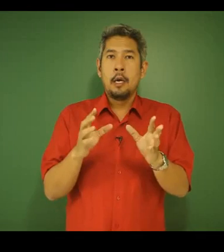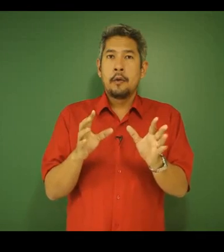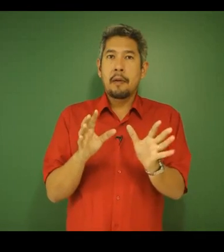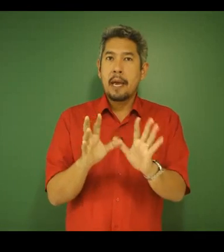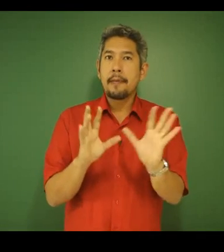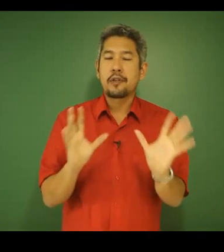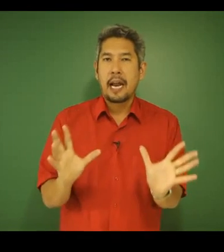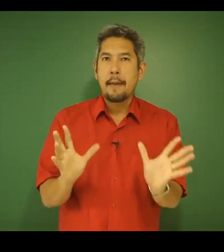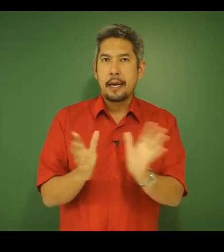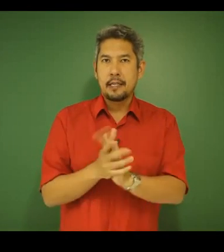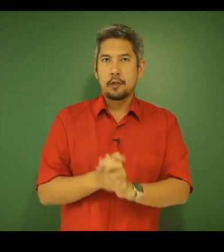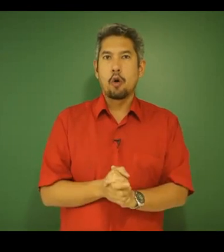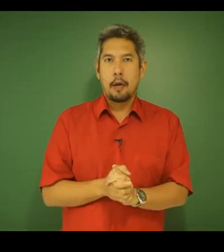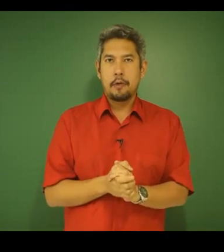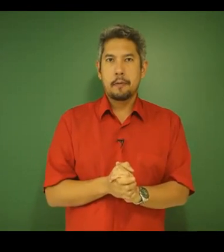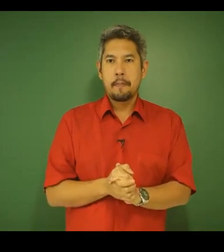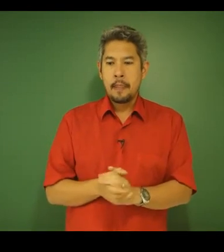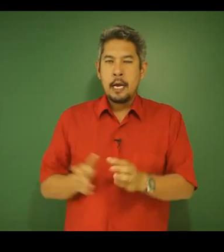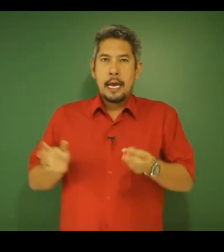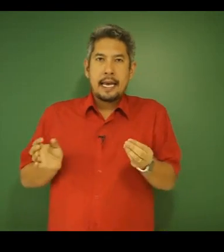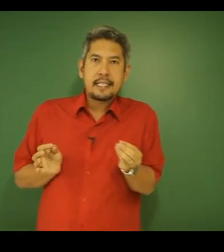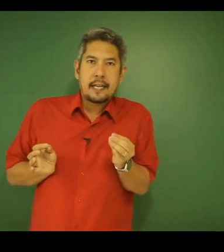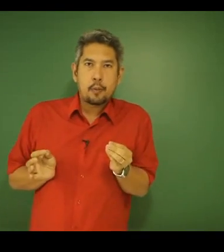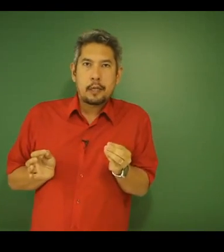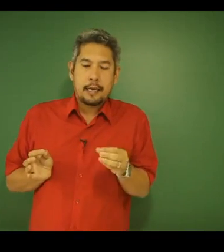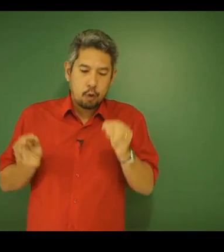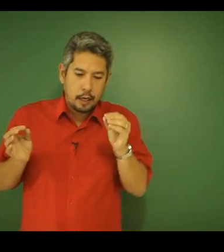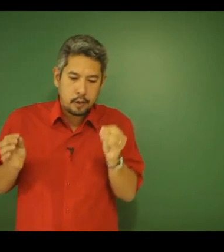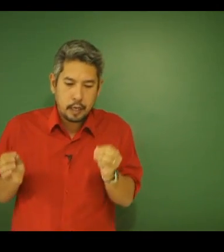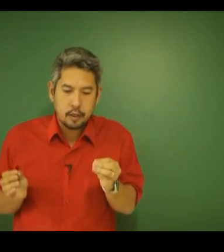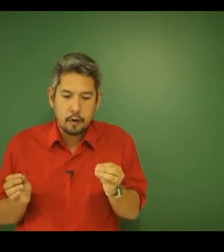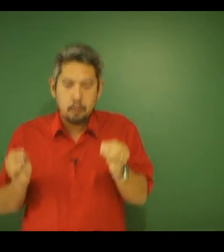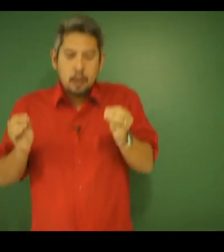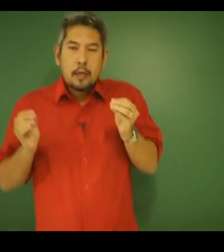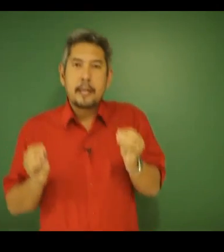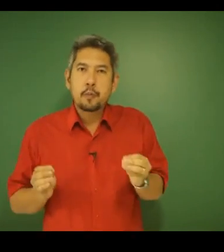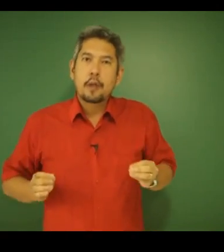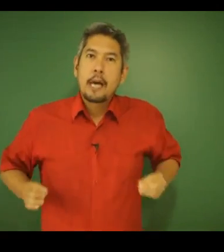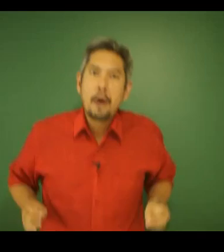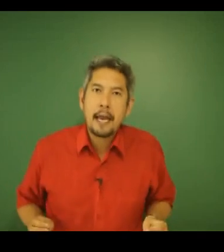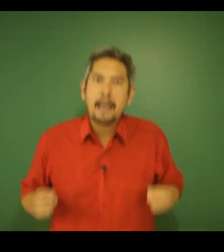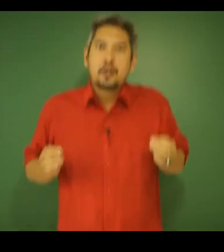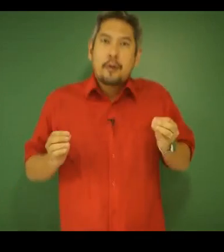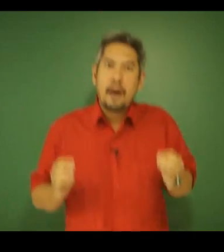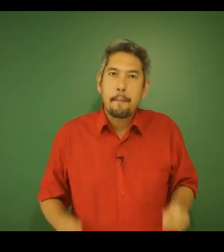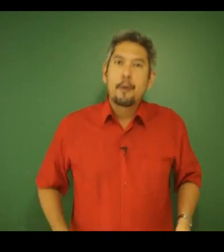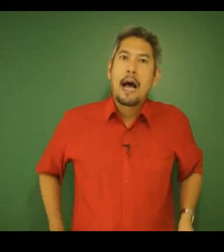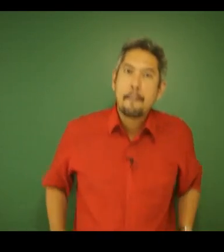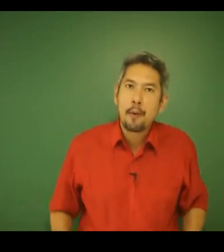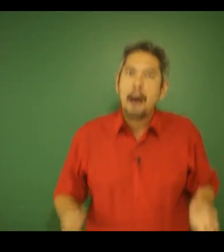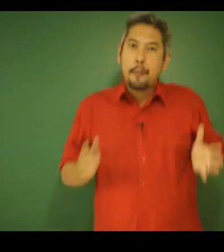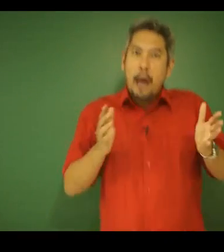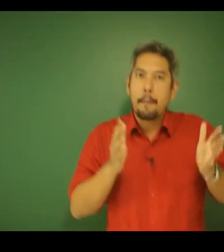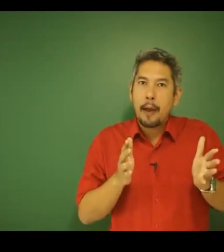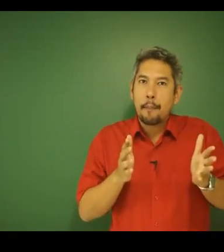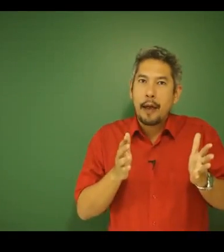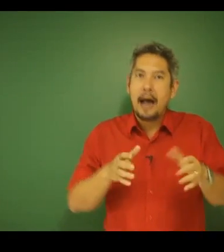também abstraem para esses nomes. Esses transportadores, eles vão transportar o elétron que vai pular, pular, pular, pular, pular